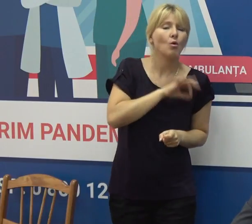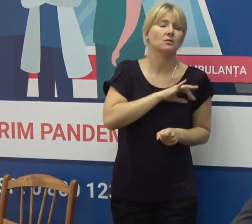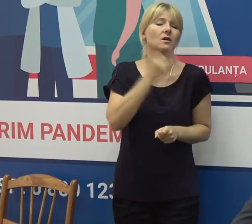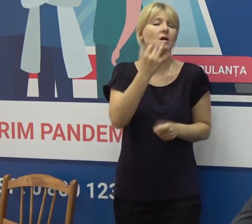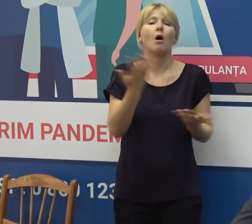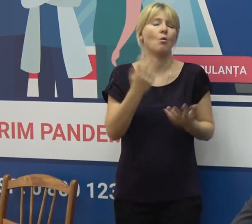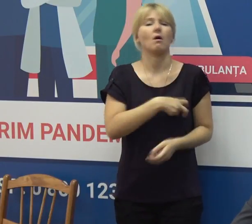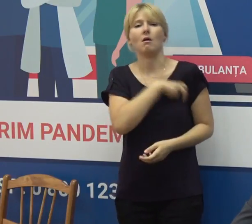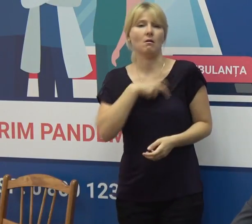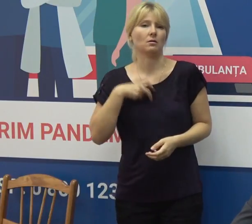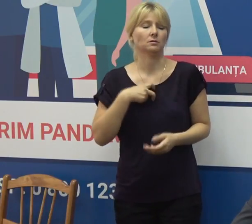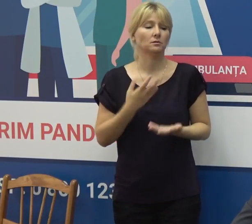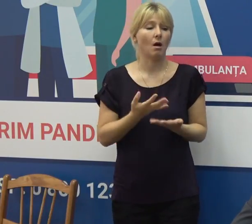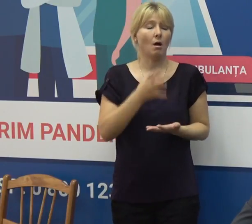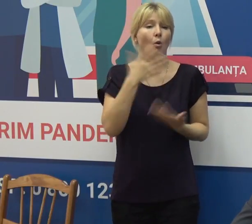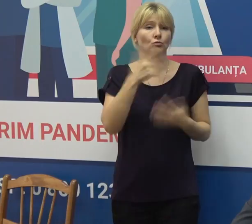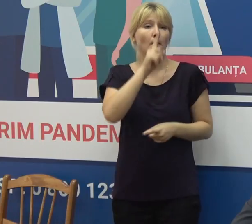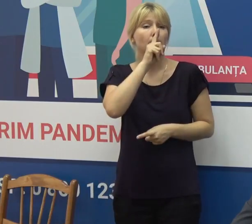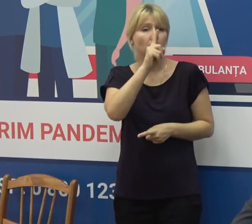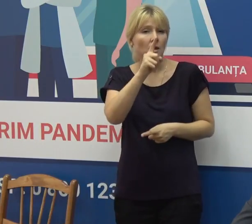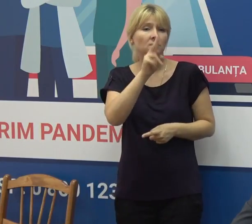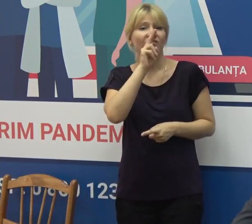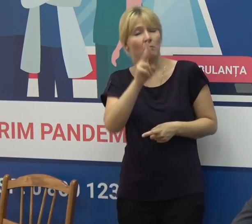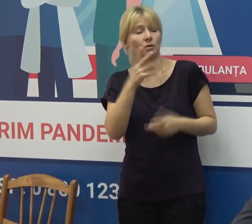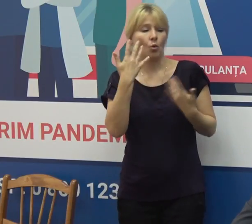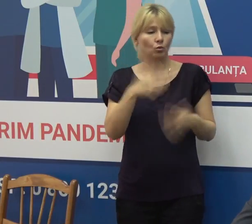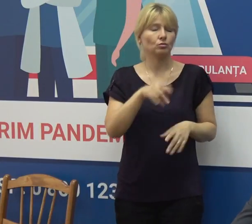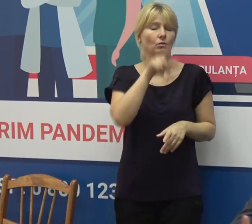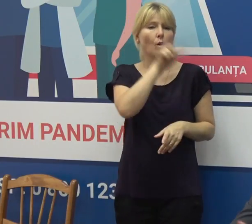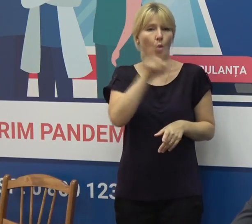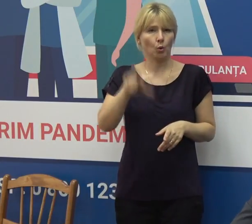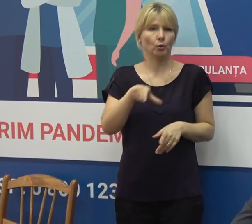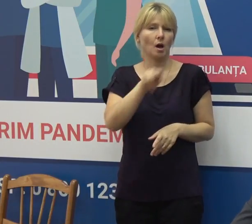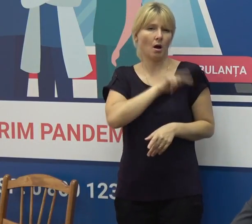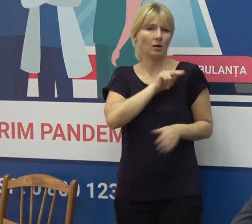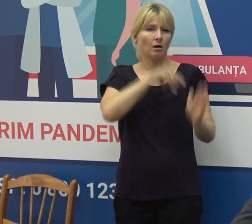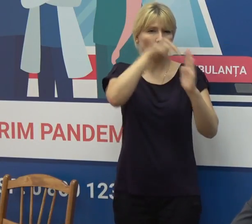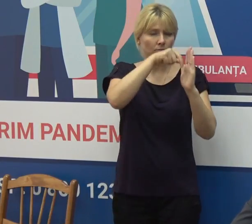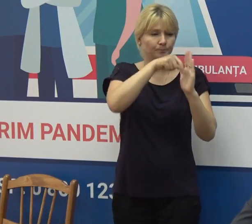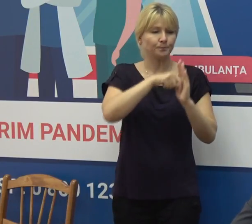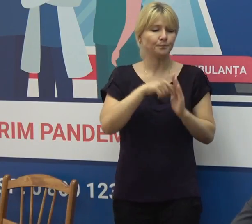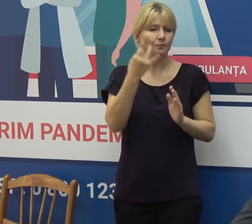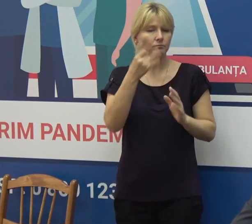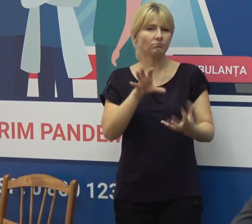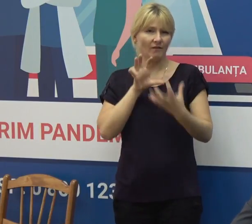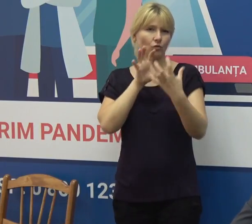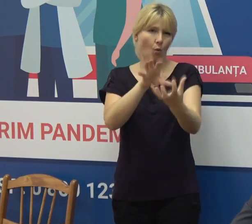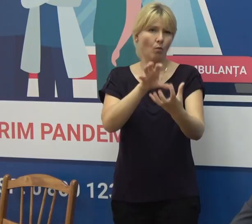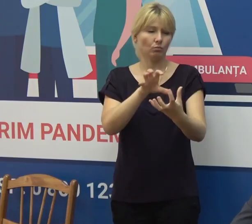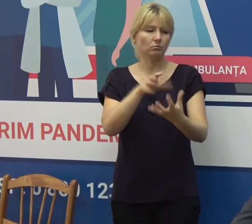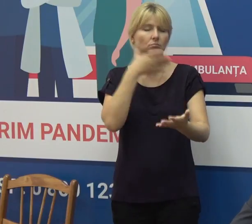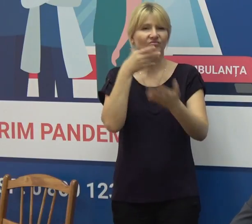riscuri. Pe percursul a câteva luni, echipele mobile, prin intermediul și inclusiv a unui mijloc de transport,